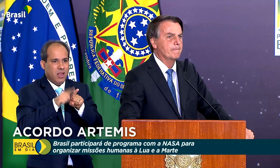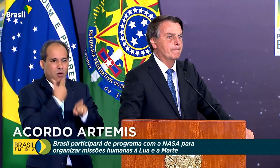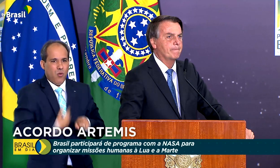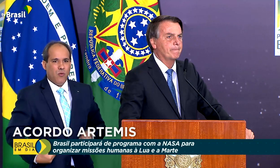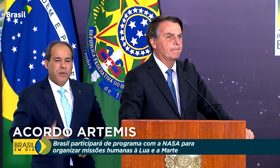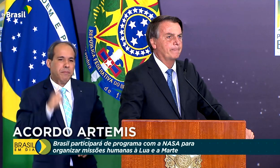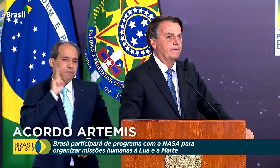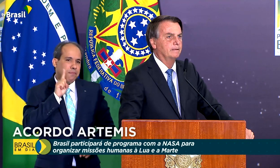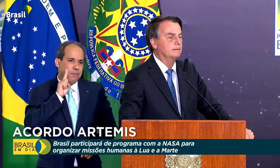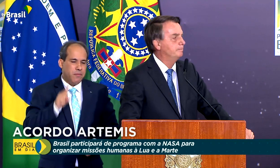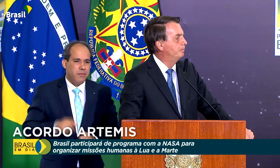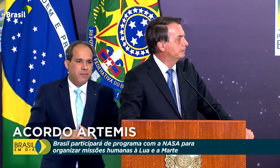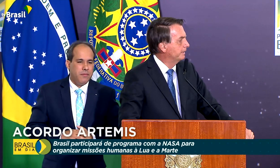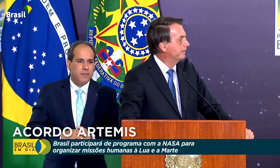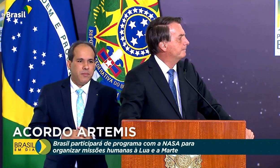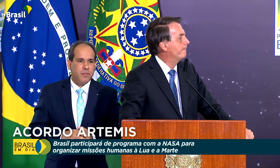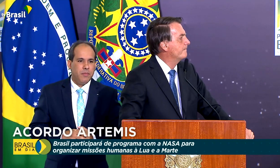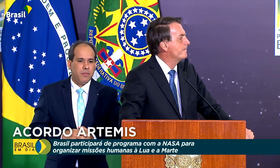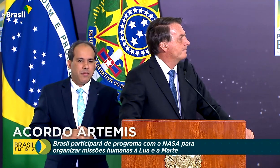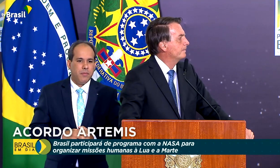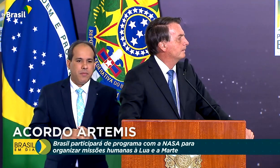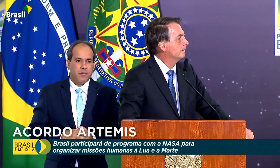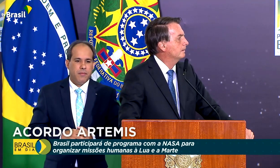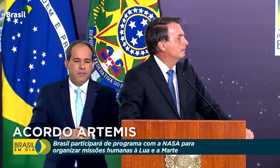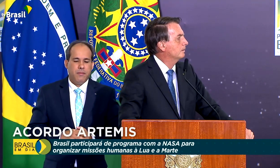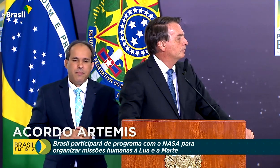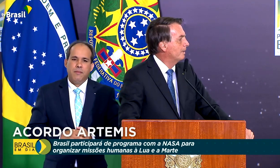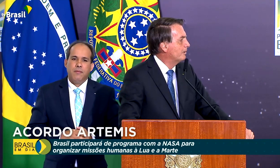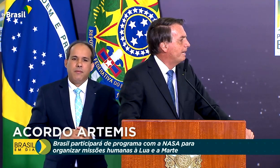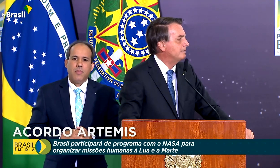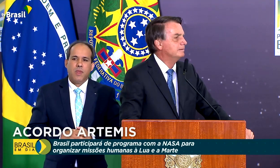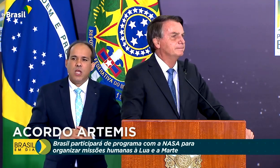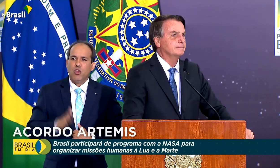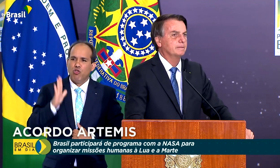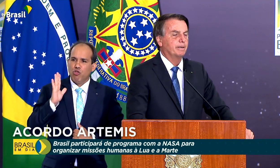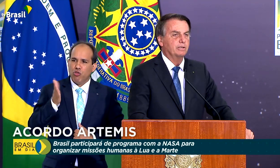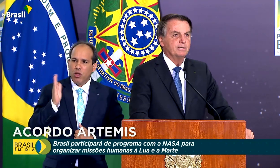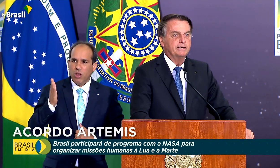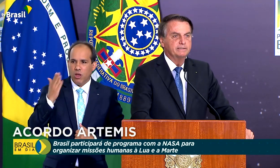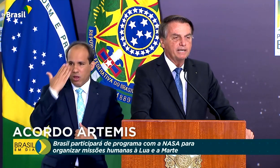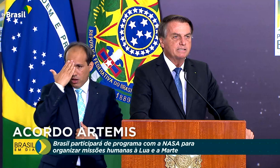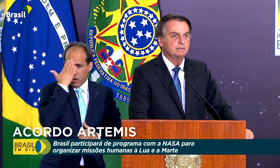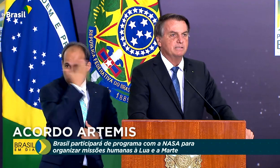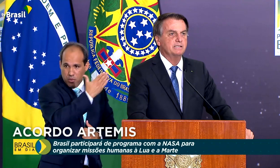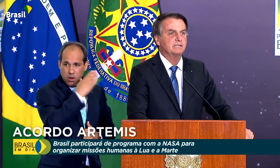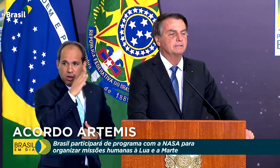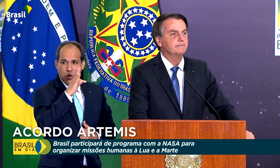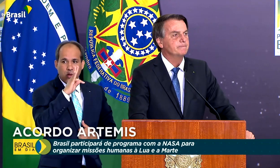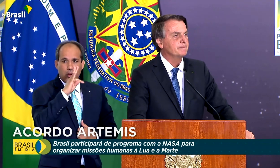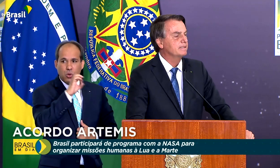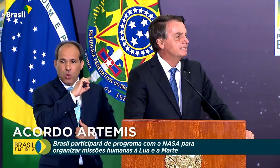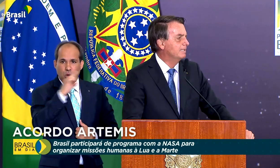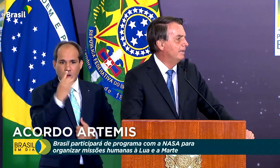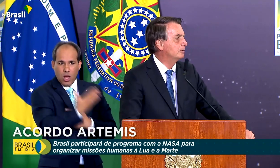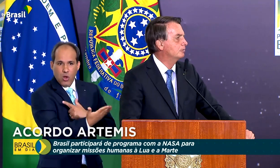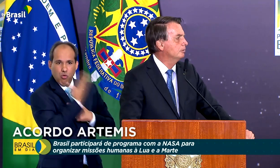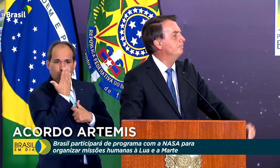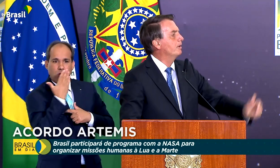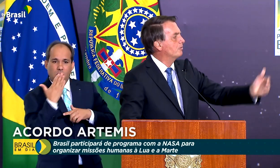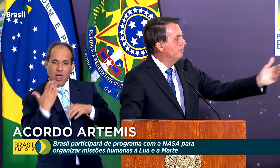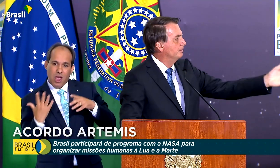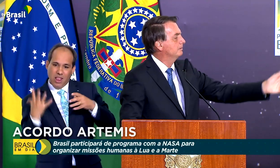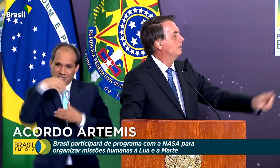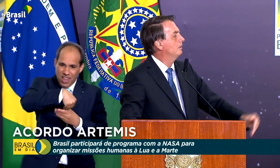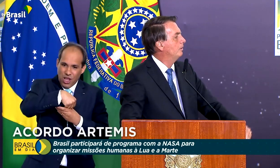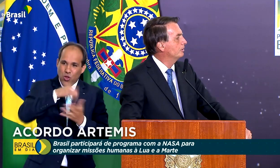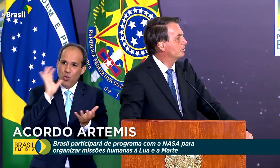por ter colaborado para que nós entrássemos nesse seleto